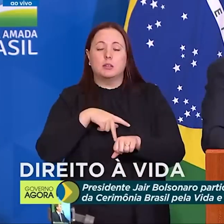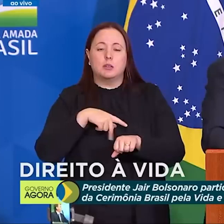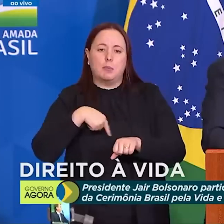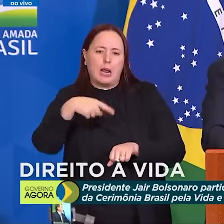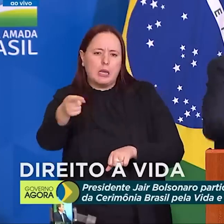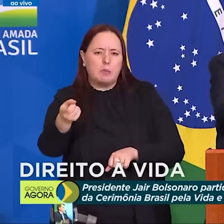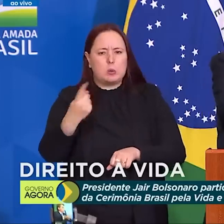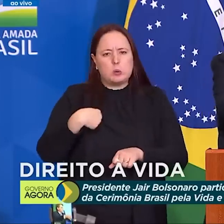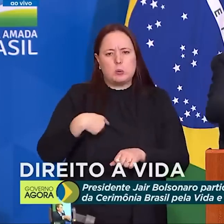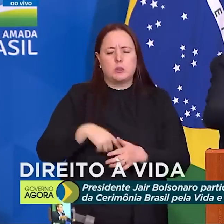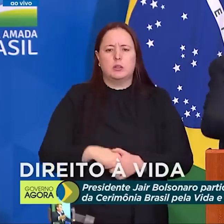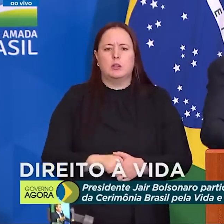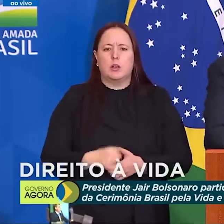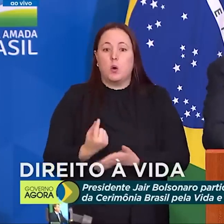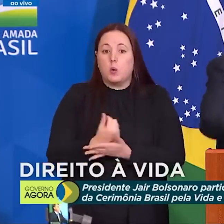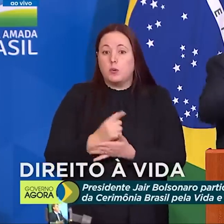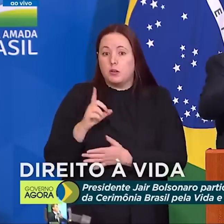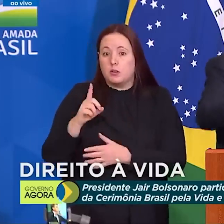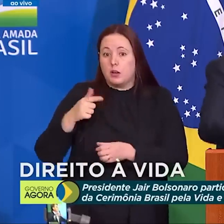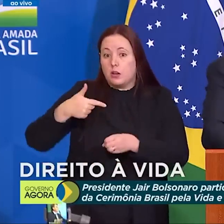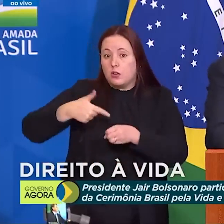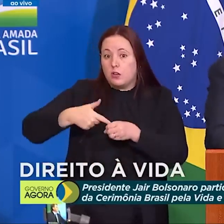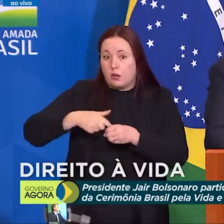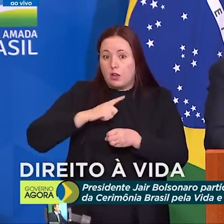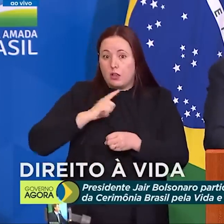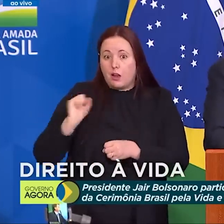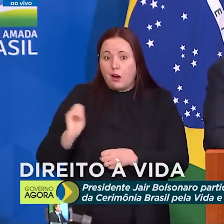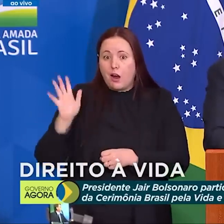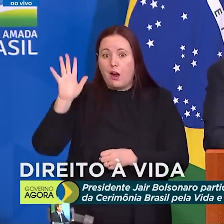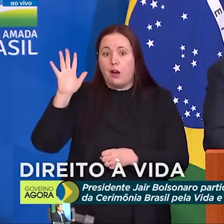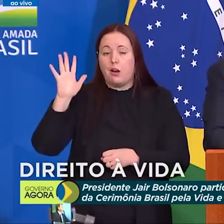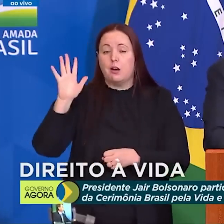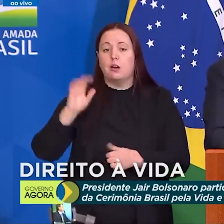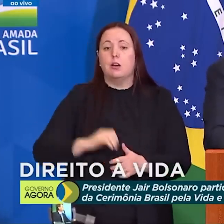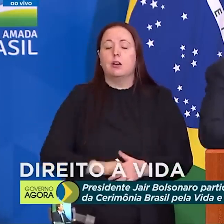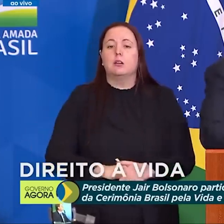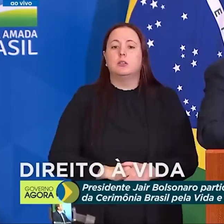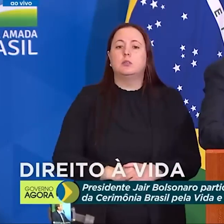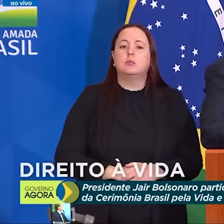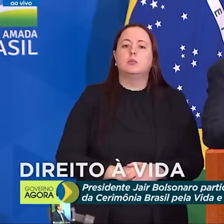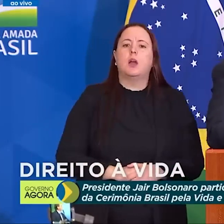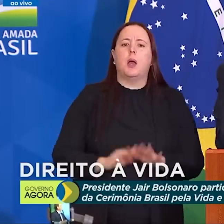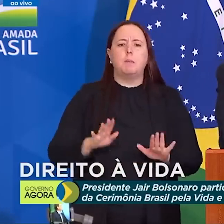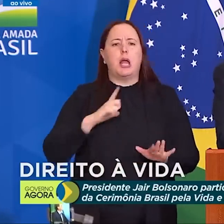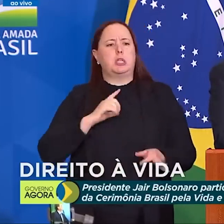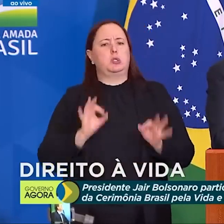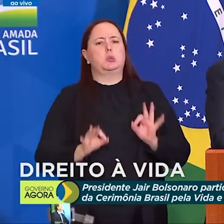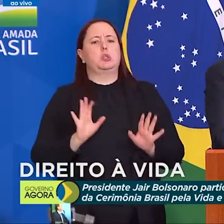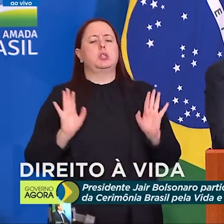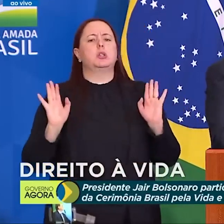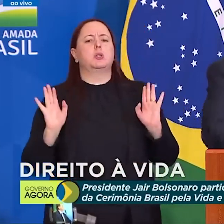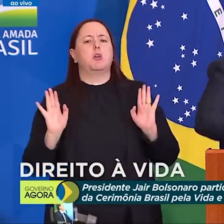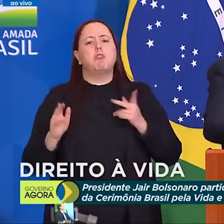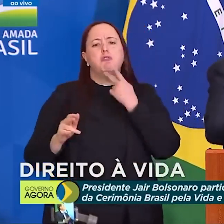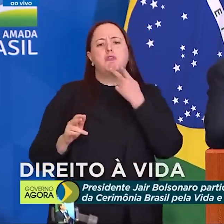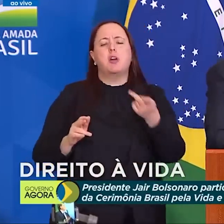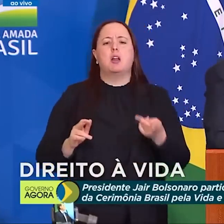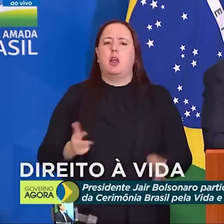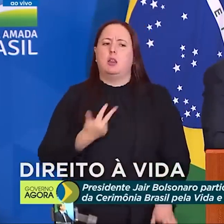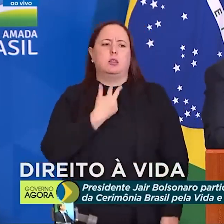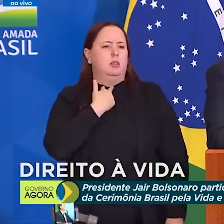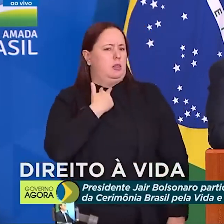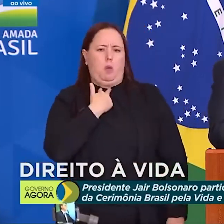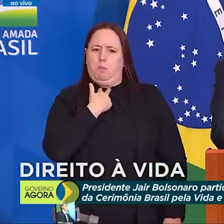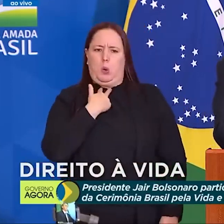voltar com o preço do diesel que está aí nas alturas. Mas a justiça diz não